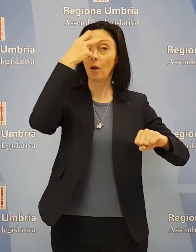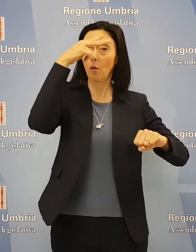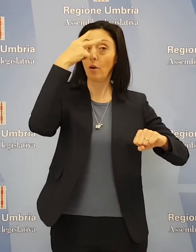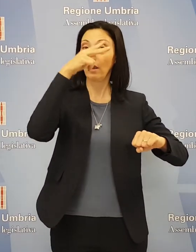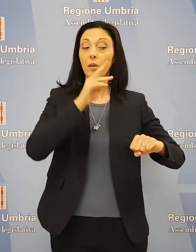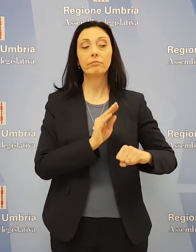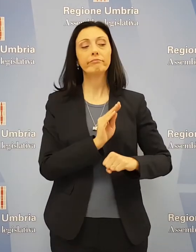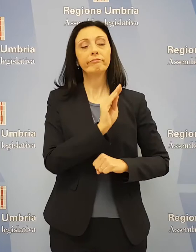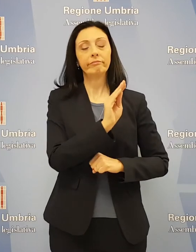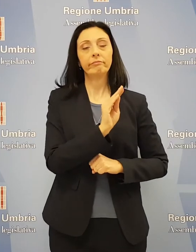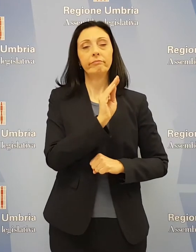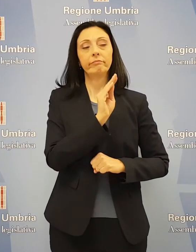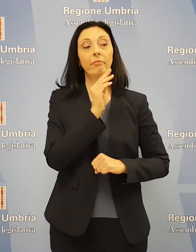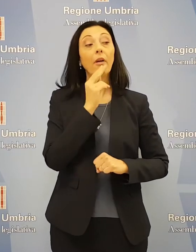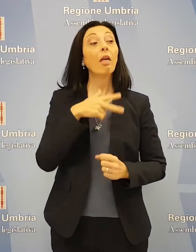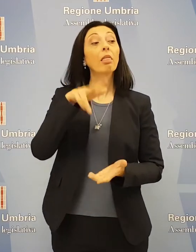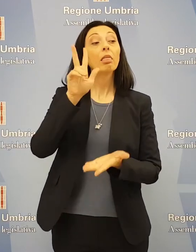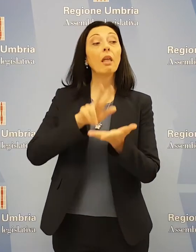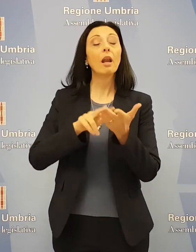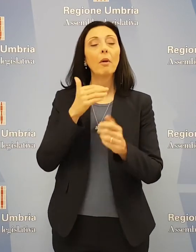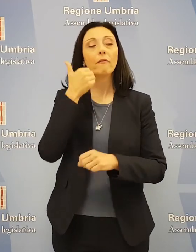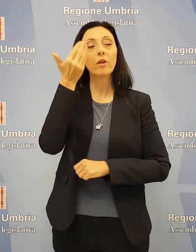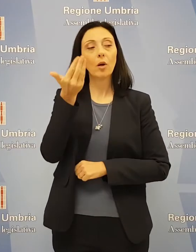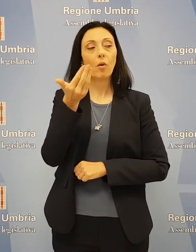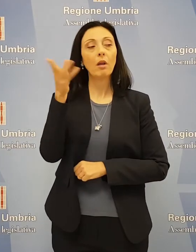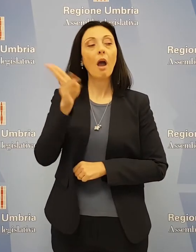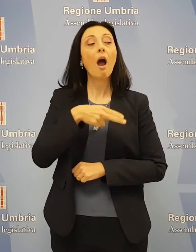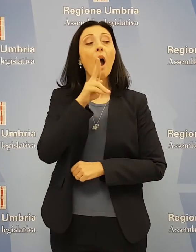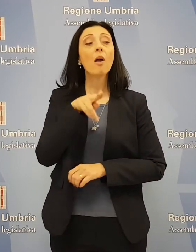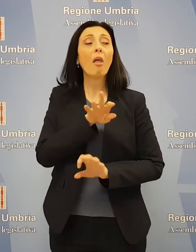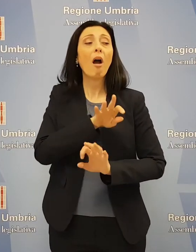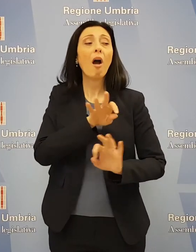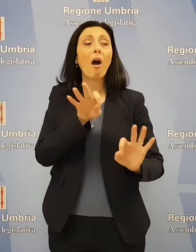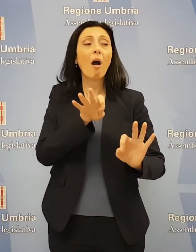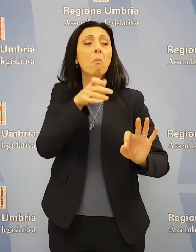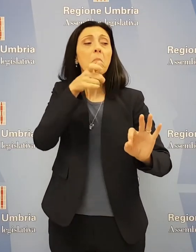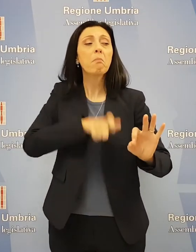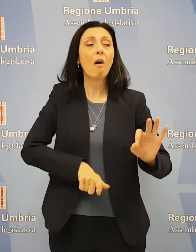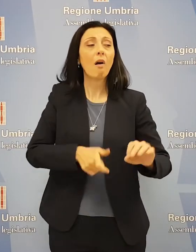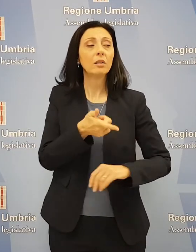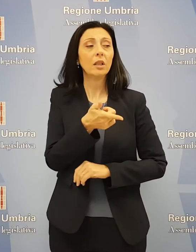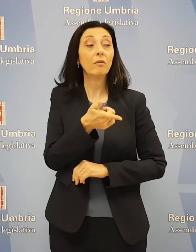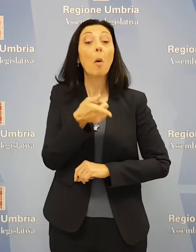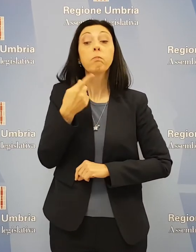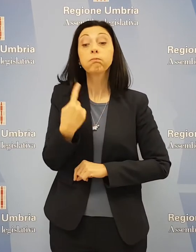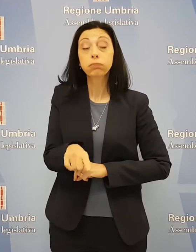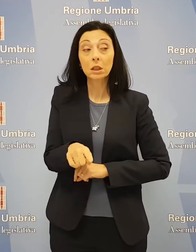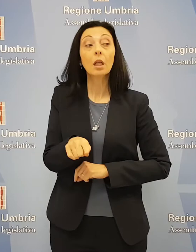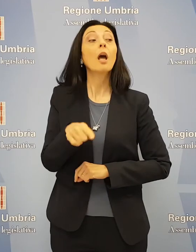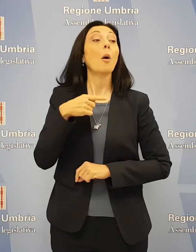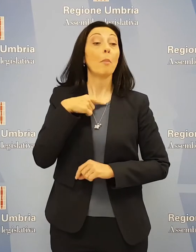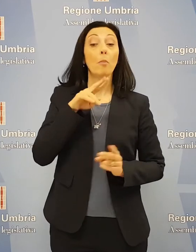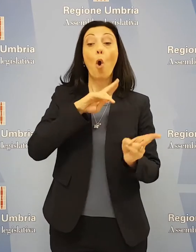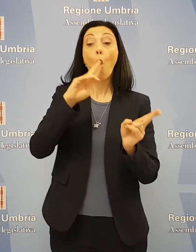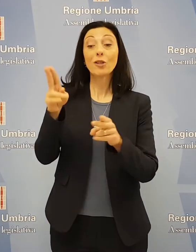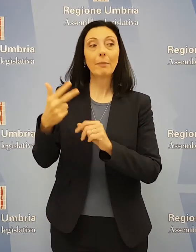Coletto perché non è stata ancora annullata la delibera della vergogna che costringe a un ricovero ospedaliero